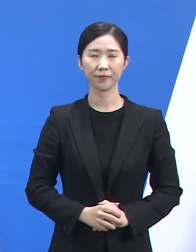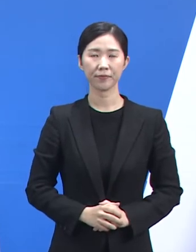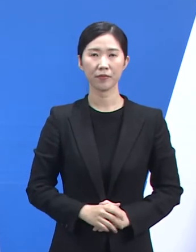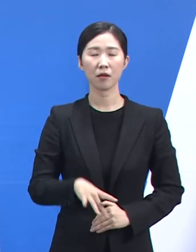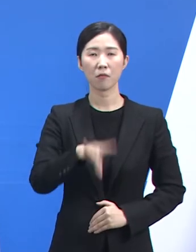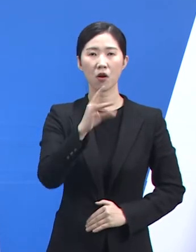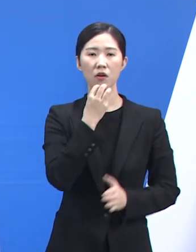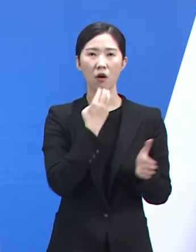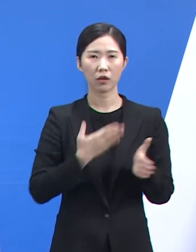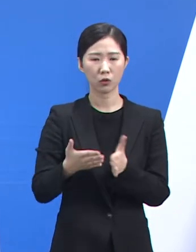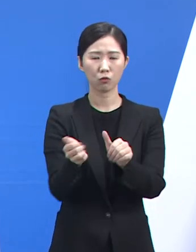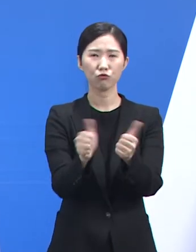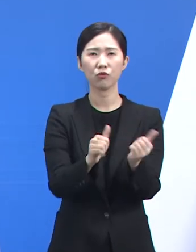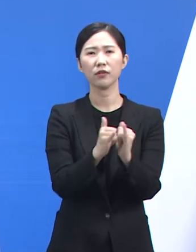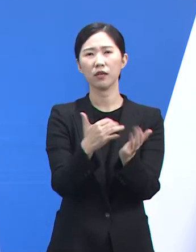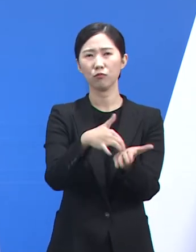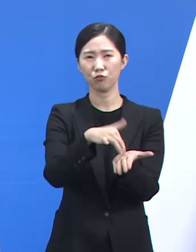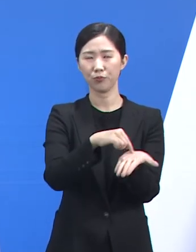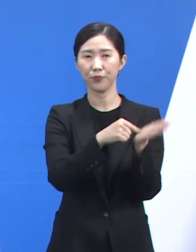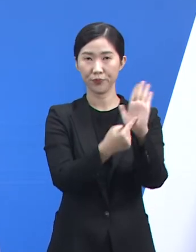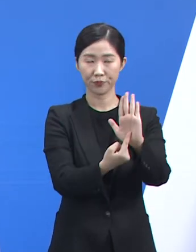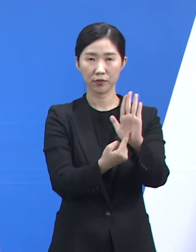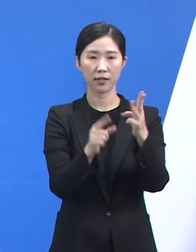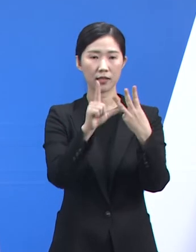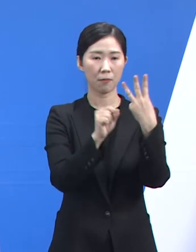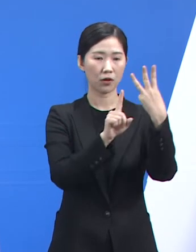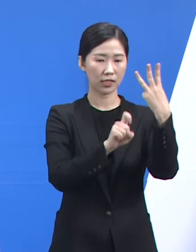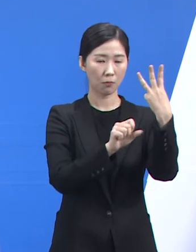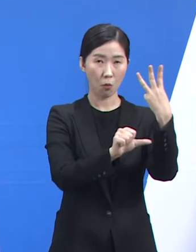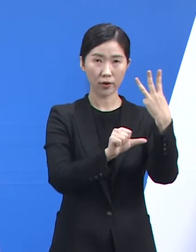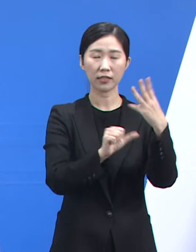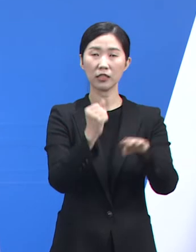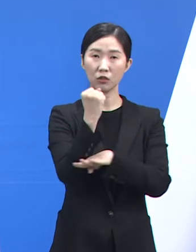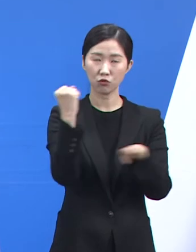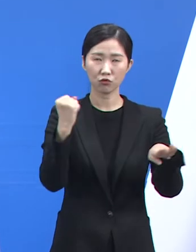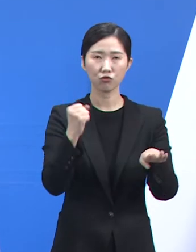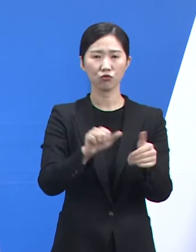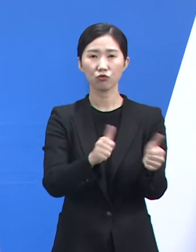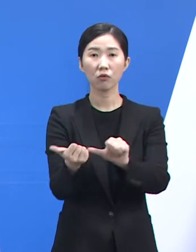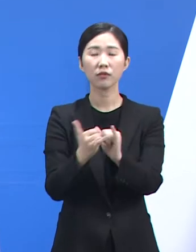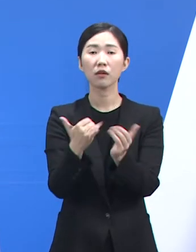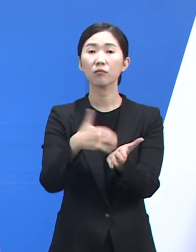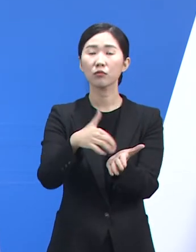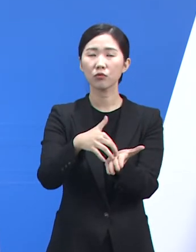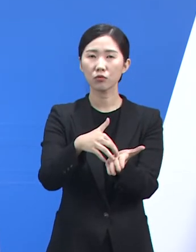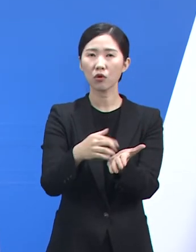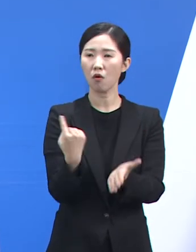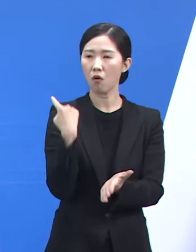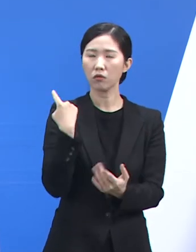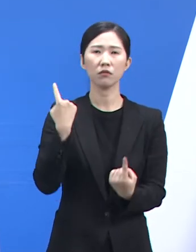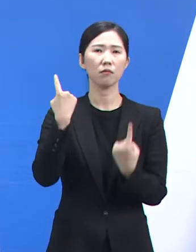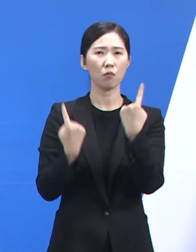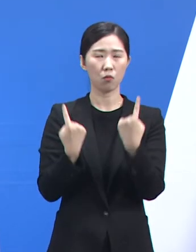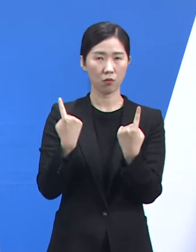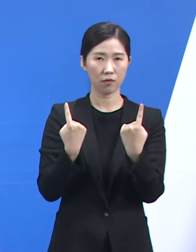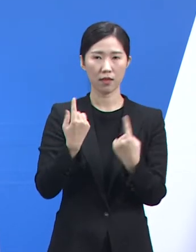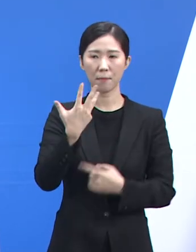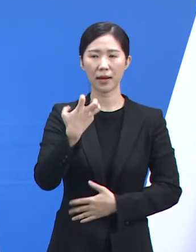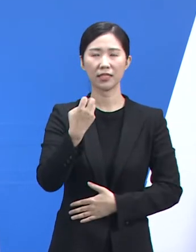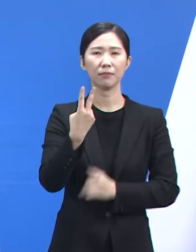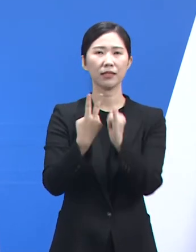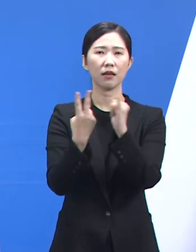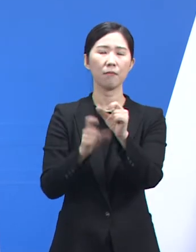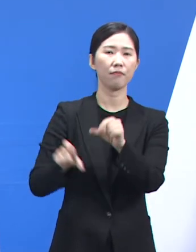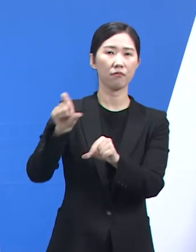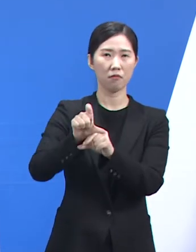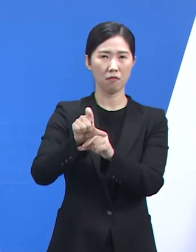먼저 경기도 사망자 현황입니다. 3월 15일 영치기준 경기도 사망자 수는 전일 오전 영치 대비 82명